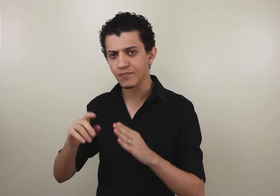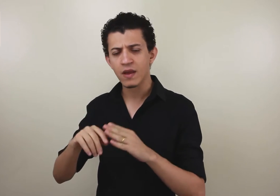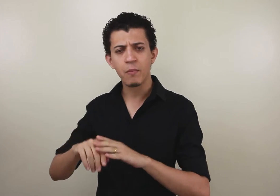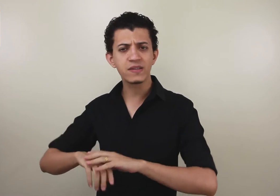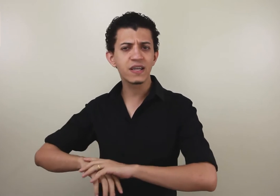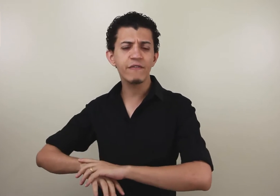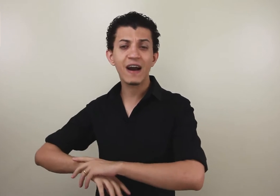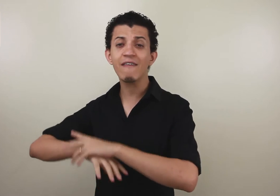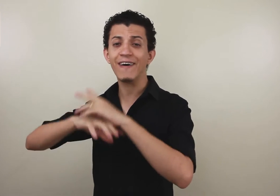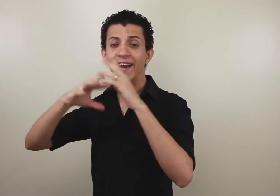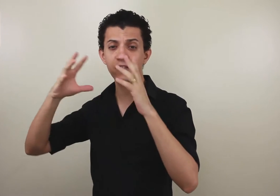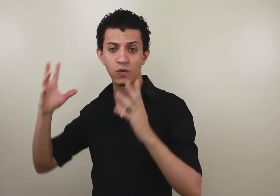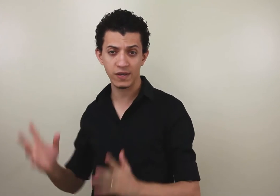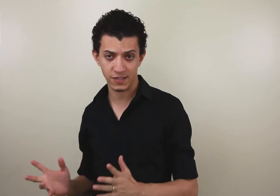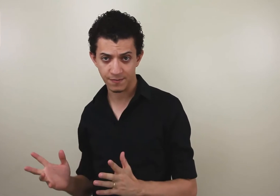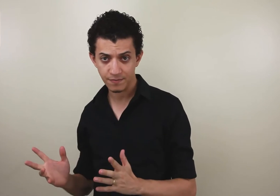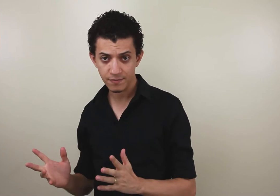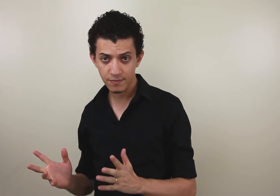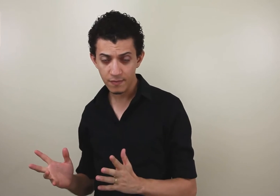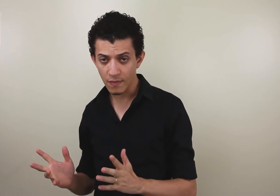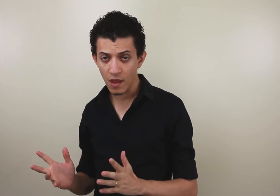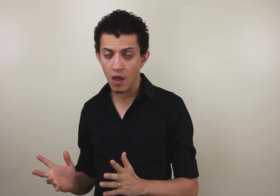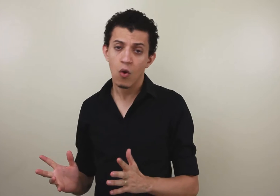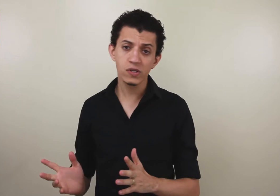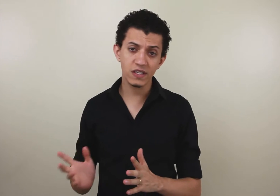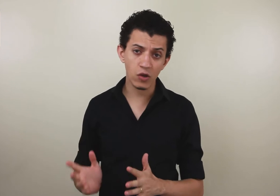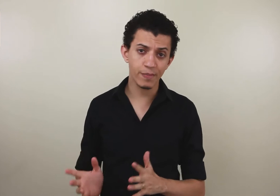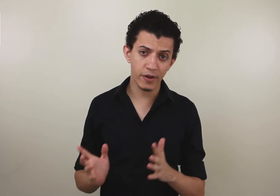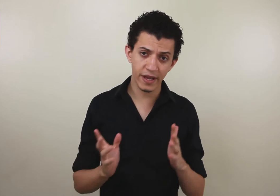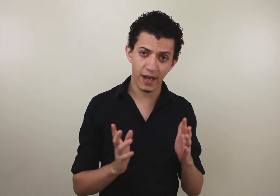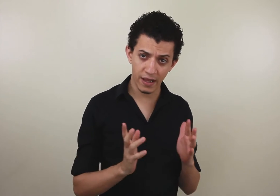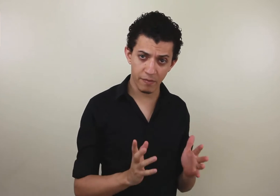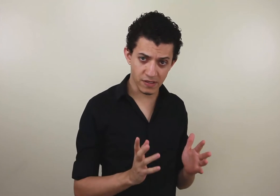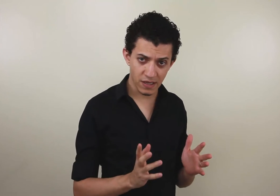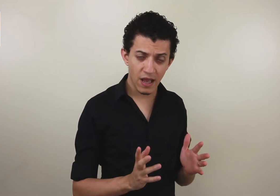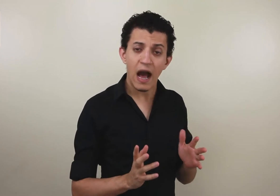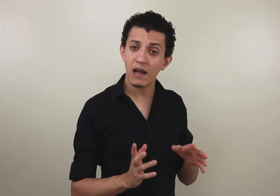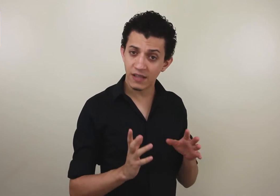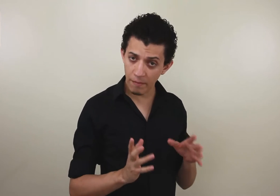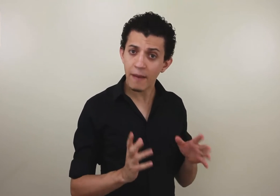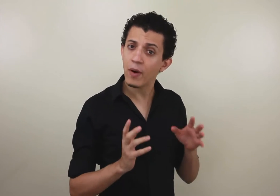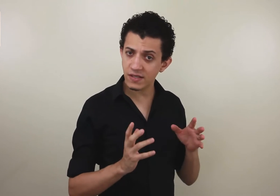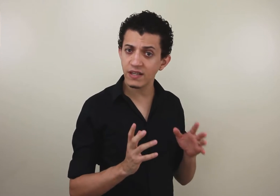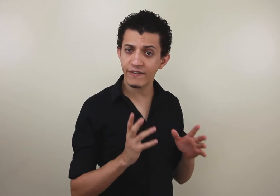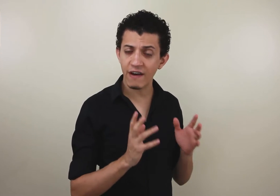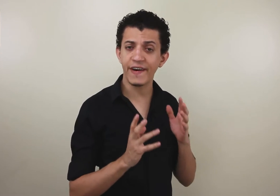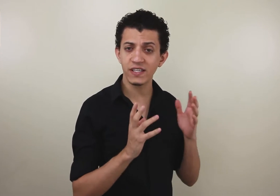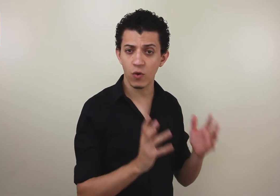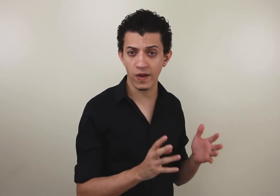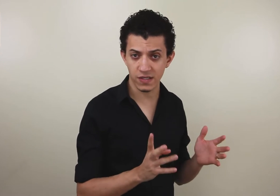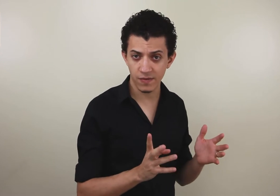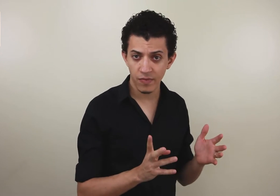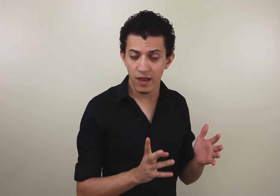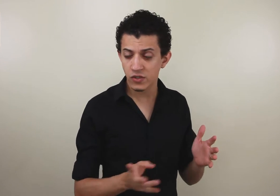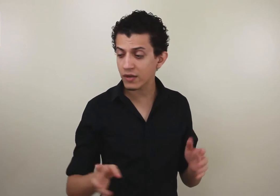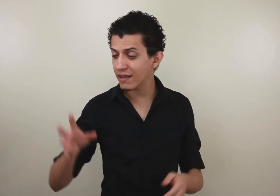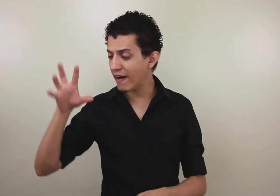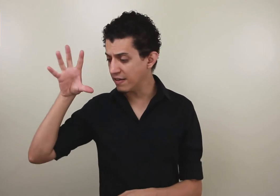pode significar várias coisas. O sinal de poder na Libras também pode significar várias coisas. Só que tem vários